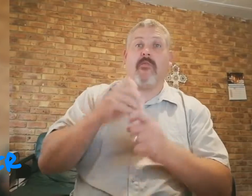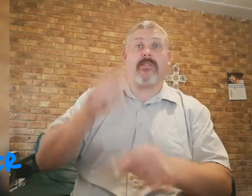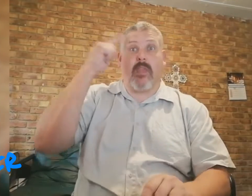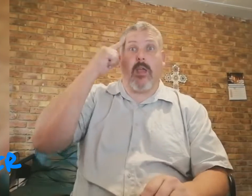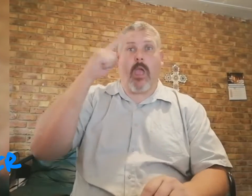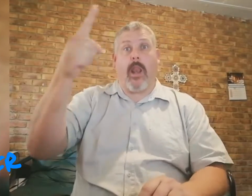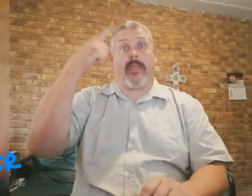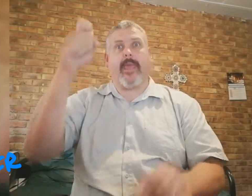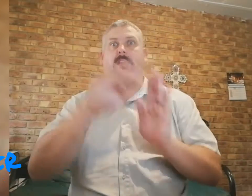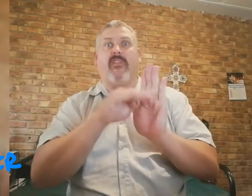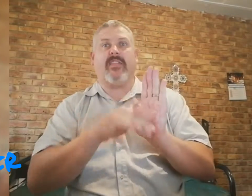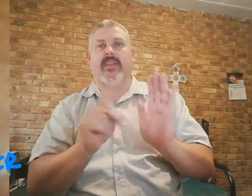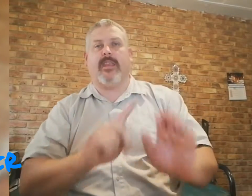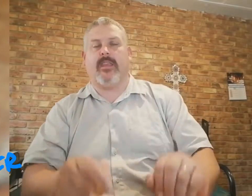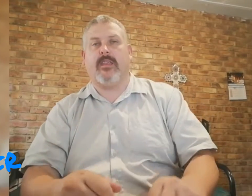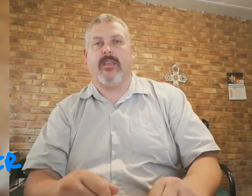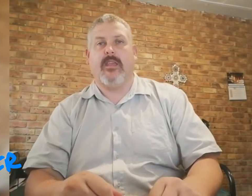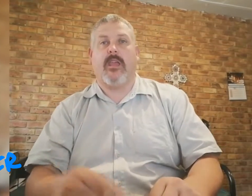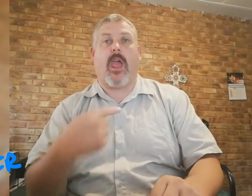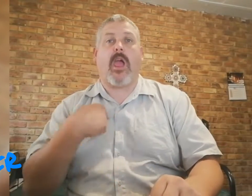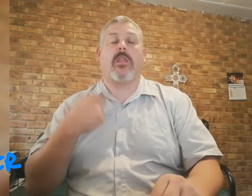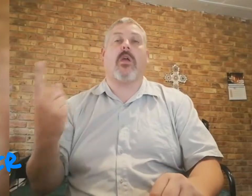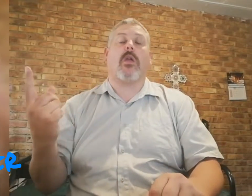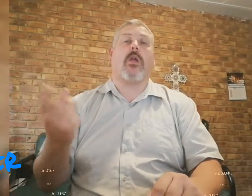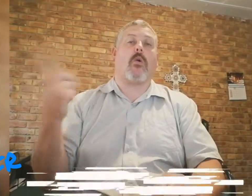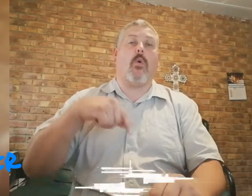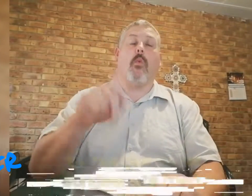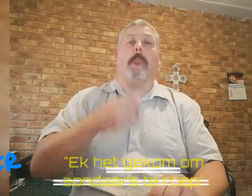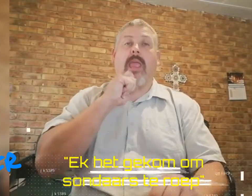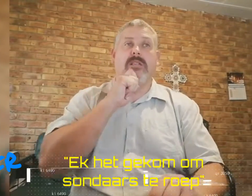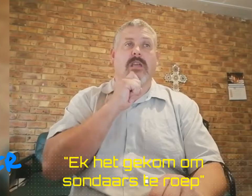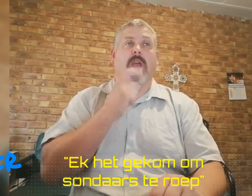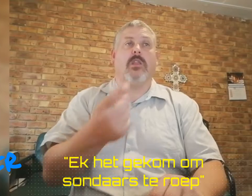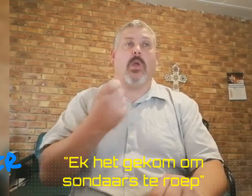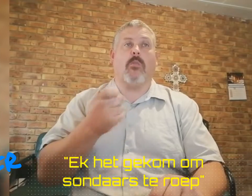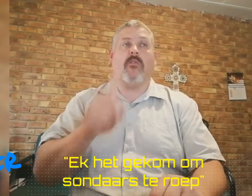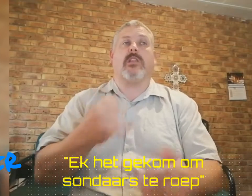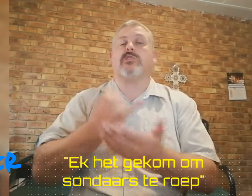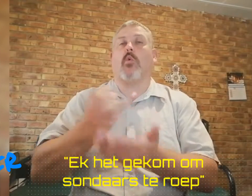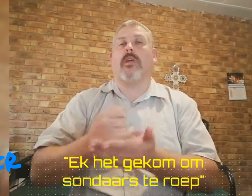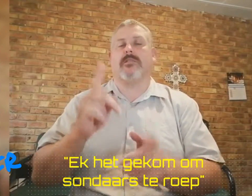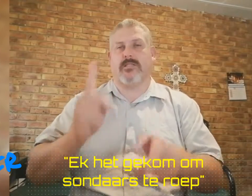huip, wat dank, alle kind die beter nie. Ek het gekomen om mense te huip, wat zonde is.